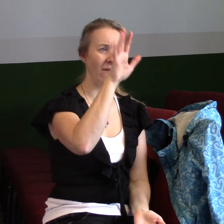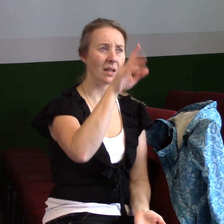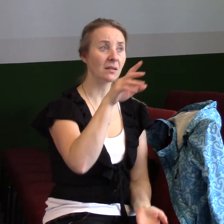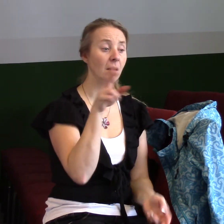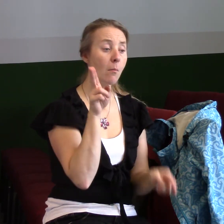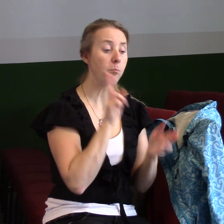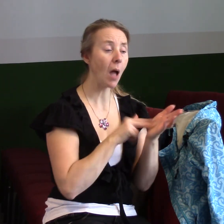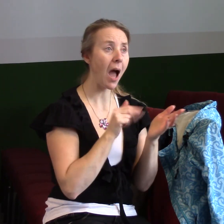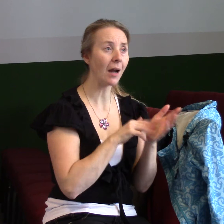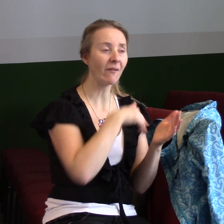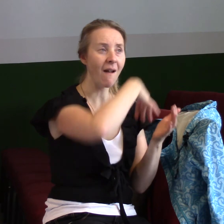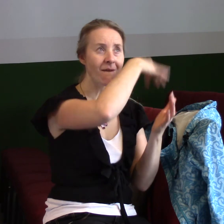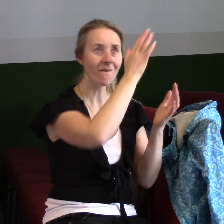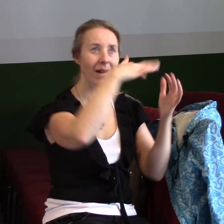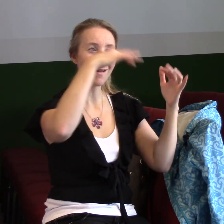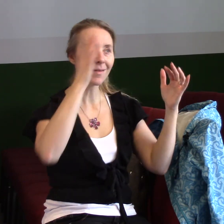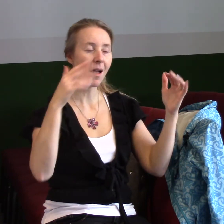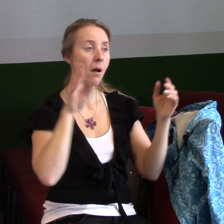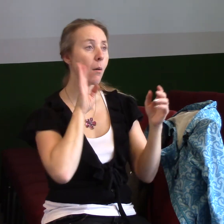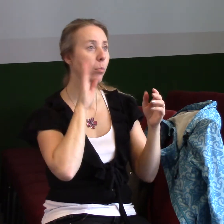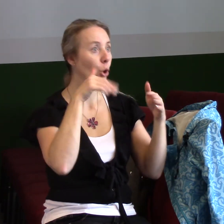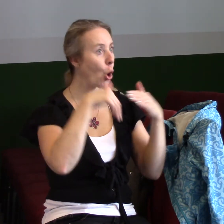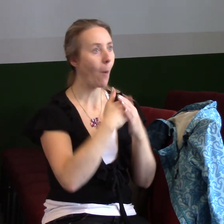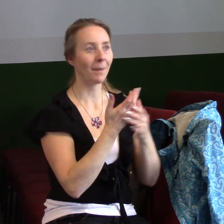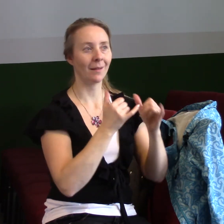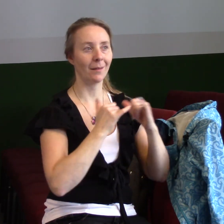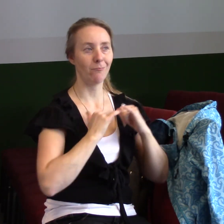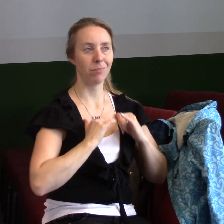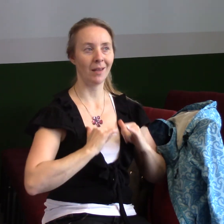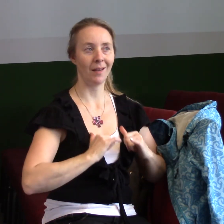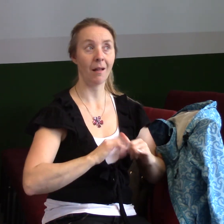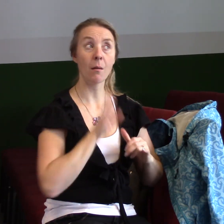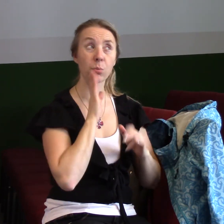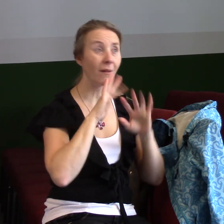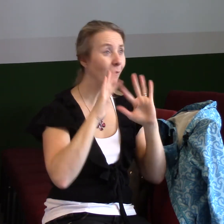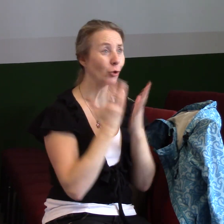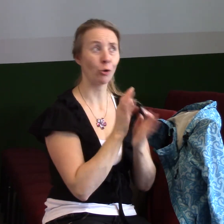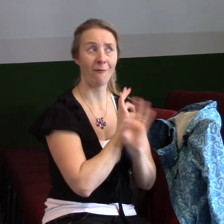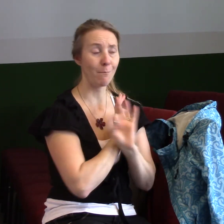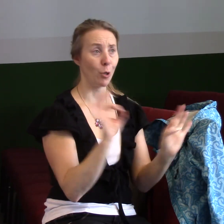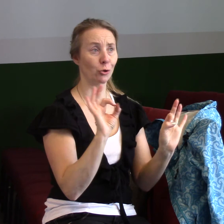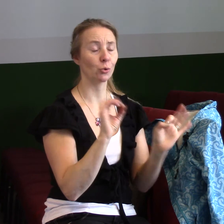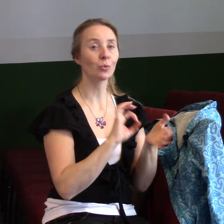tak on ji znovu vybělí a znovu bude všechno v pořádku. Víte, ta naděje, ta jistota, pak člověk odchází a...